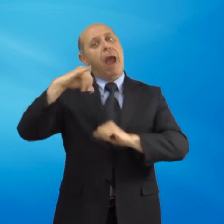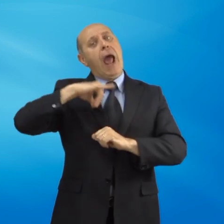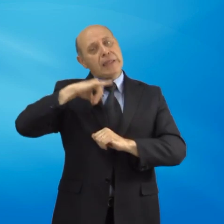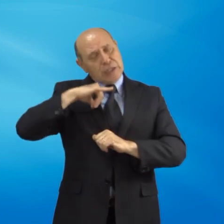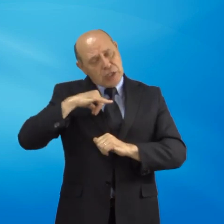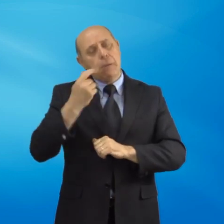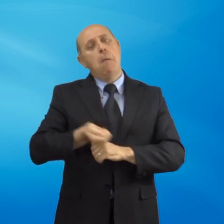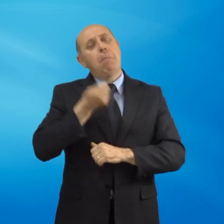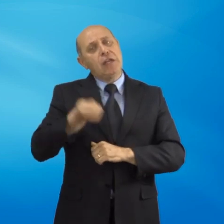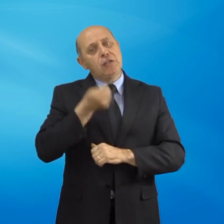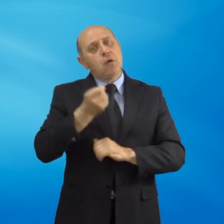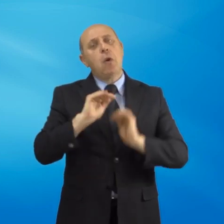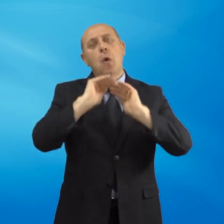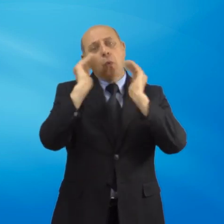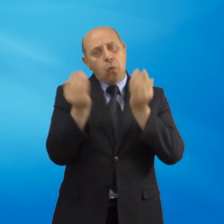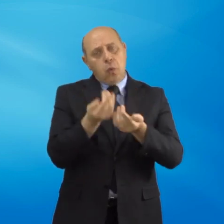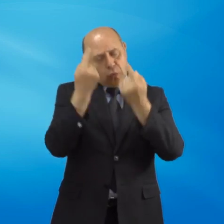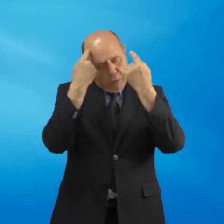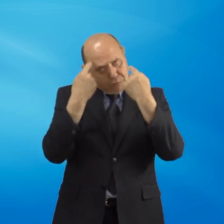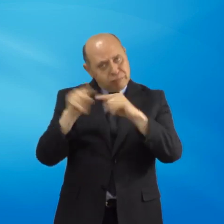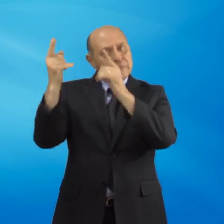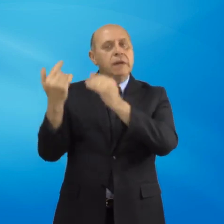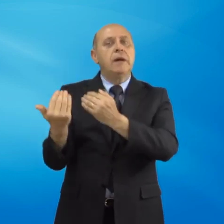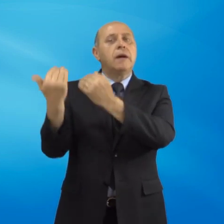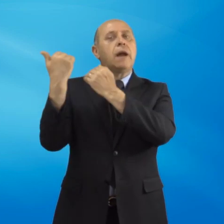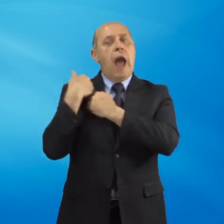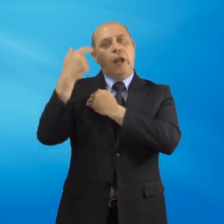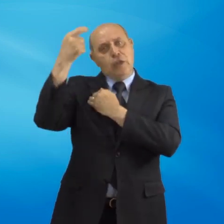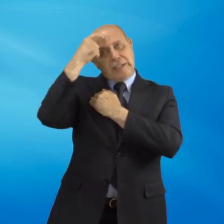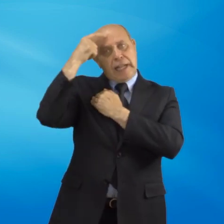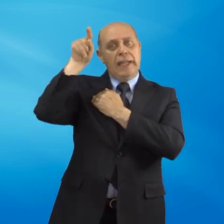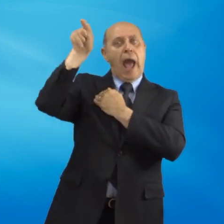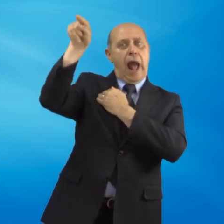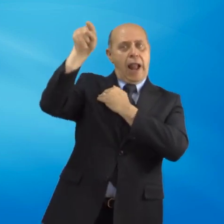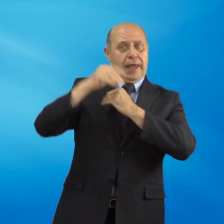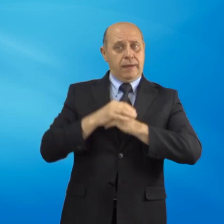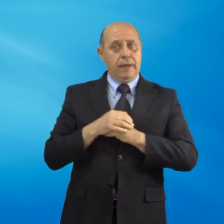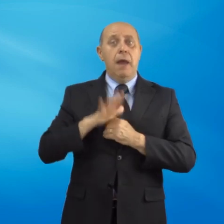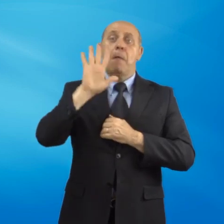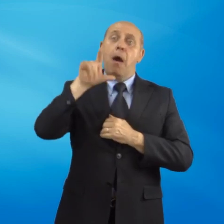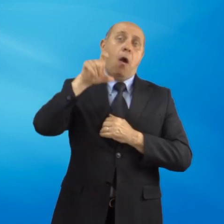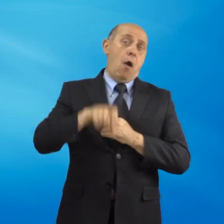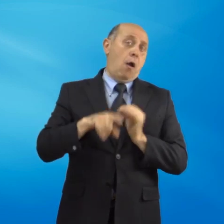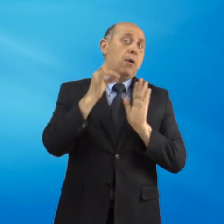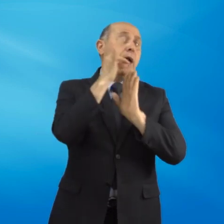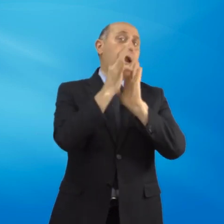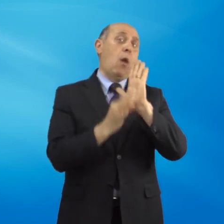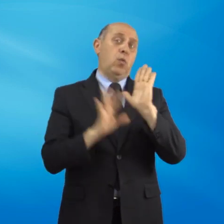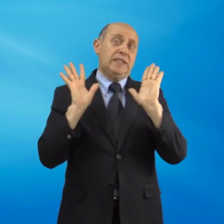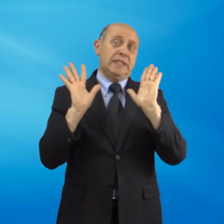interamente a carico dello Stato. Occorrono però dei requisiti specifici.